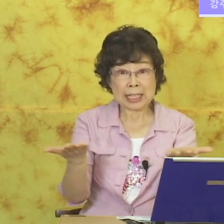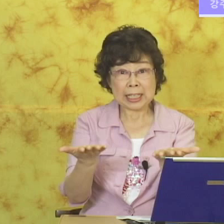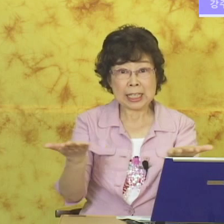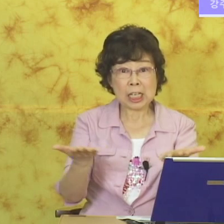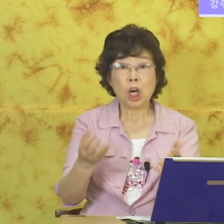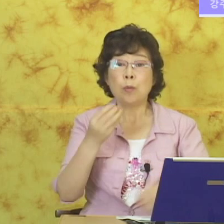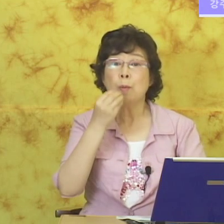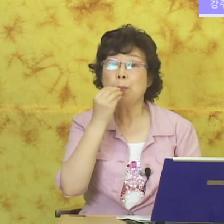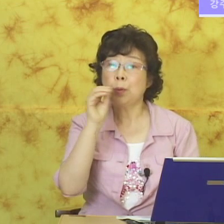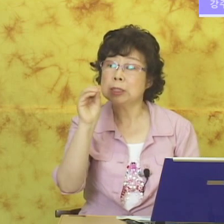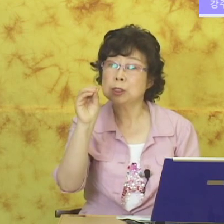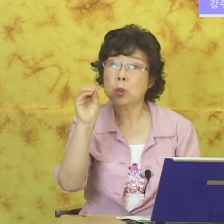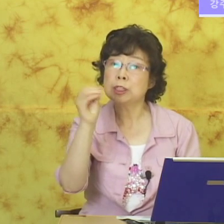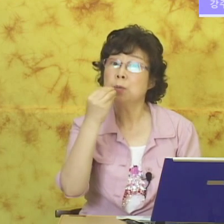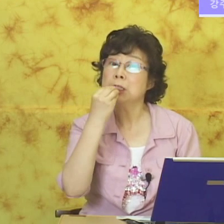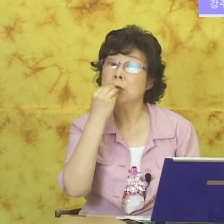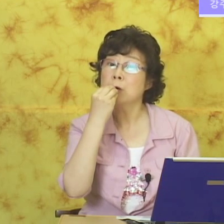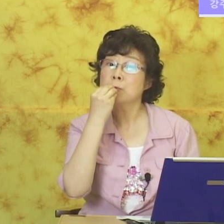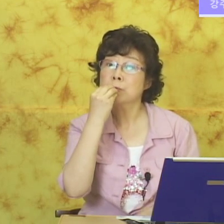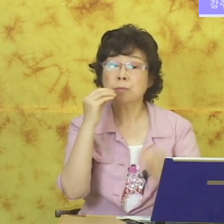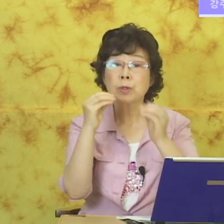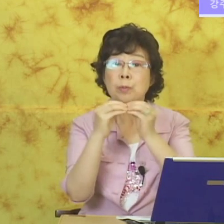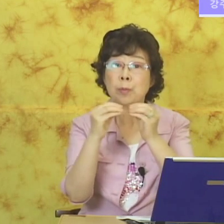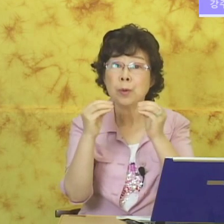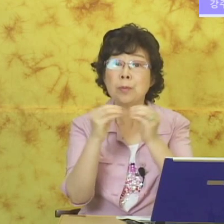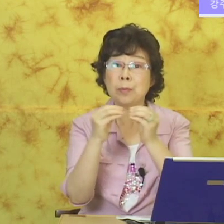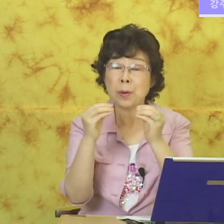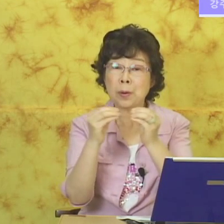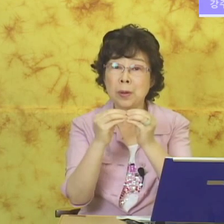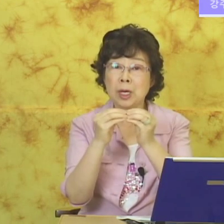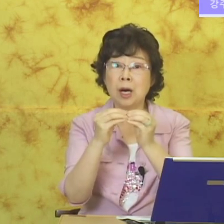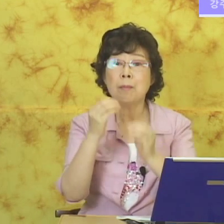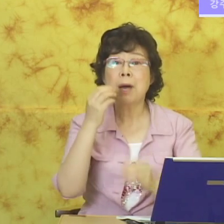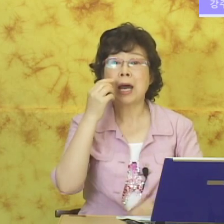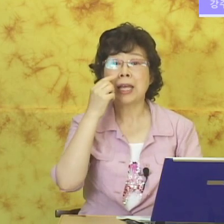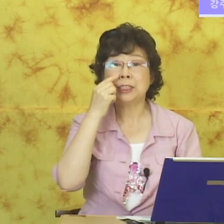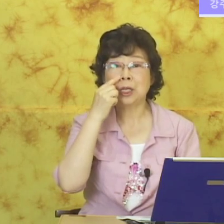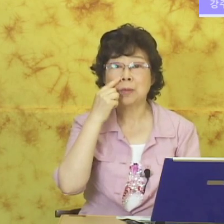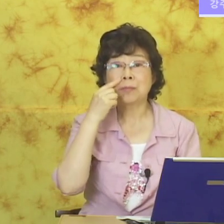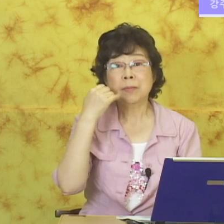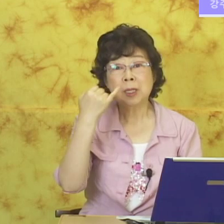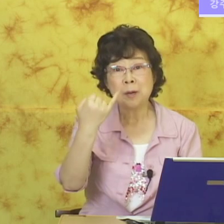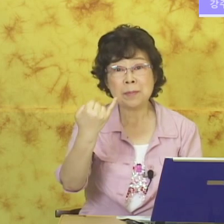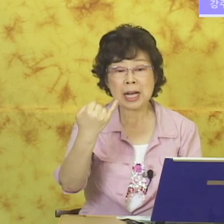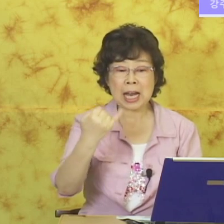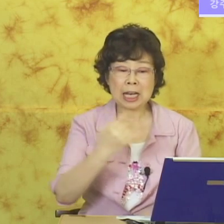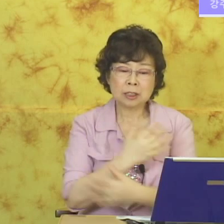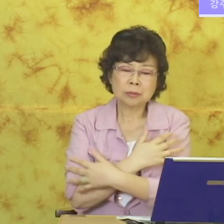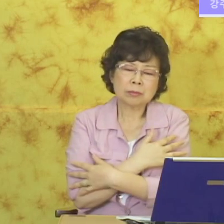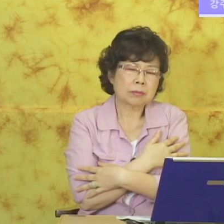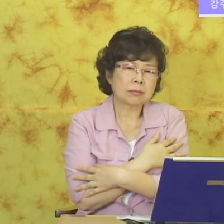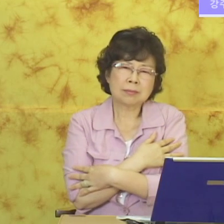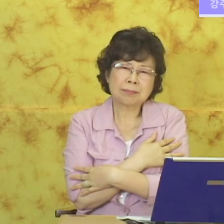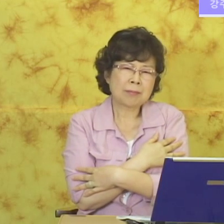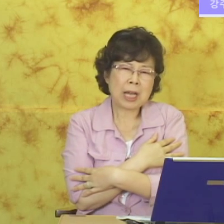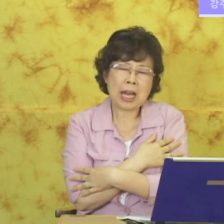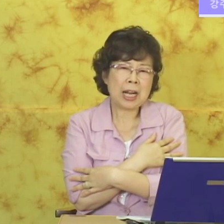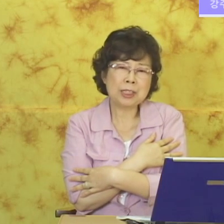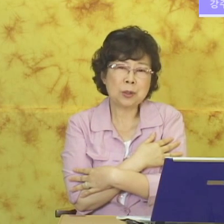일 뽀뽀뽀. 손끝을 모아서 뽀뽀뽀. 엄마 했죠. 엄마가 안아